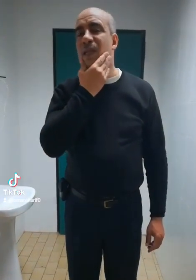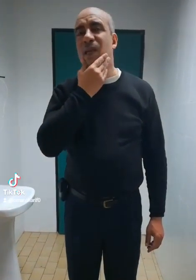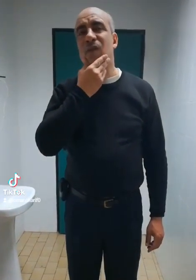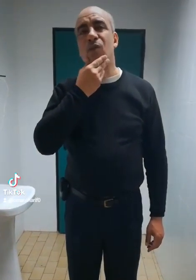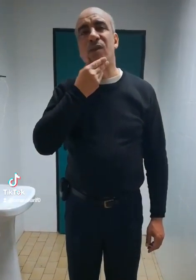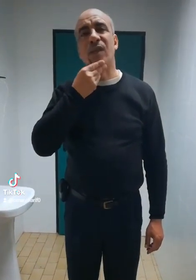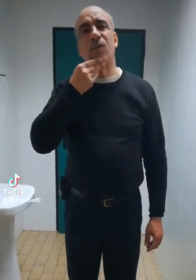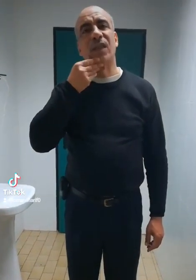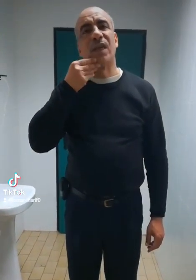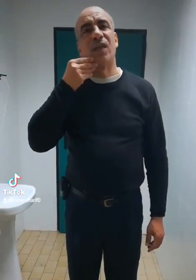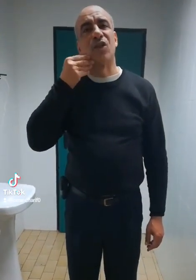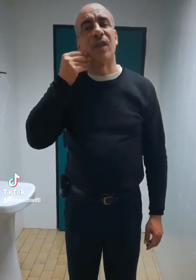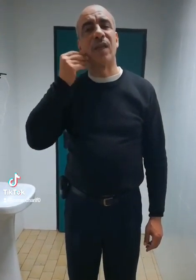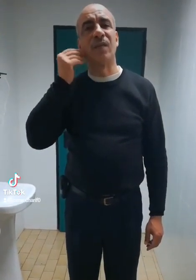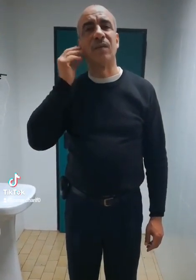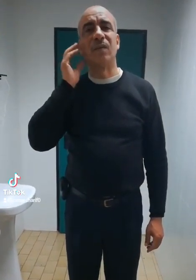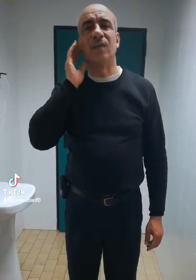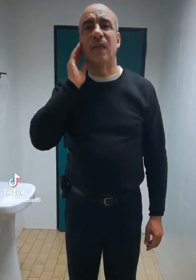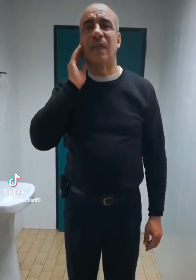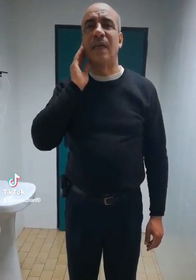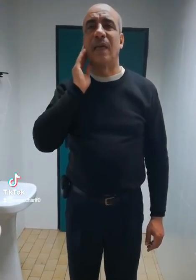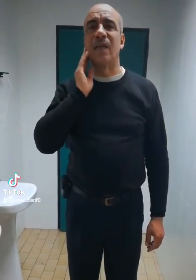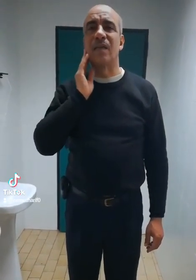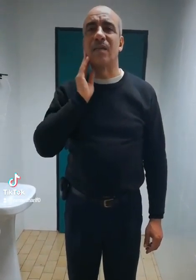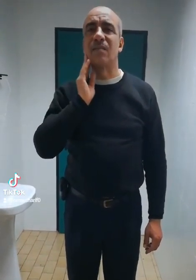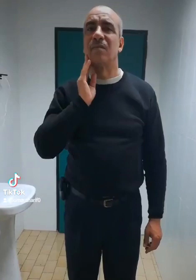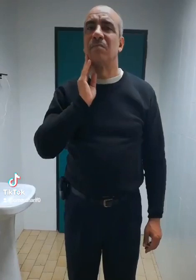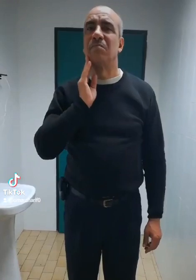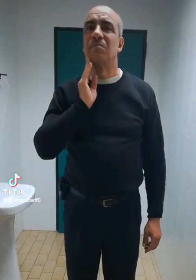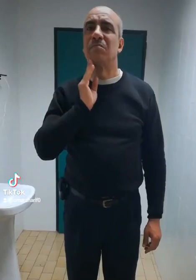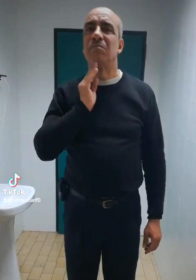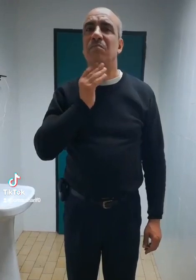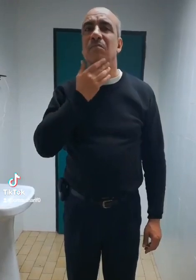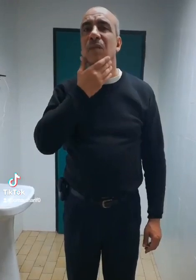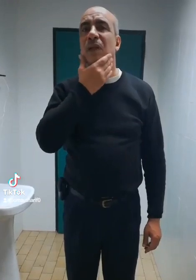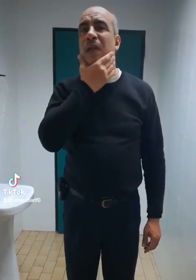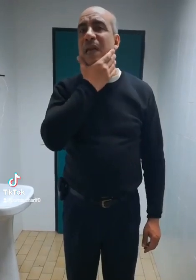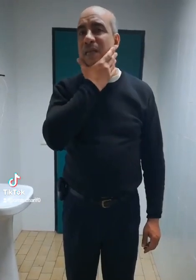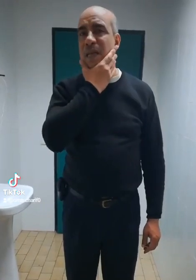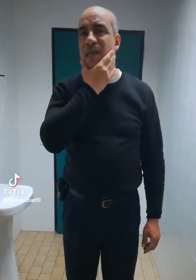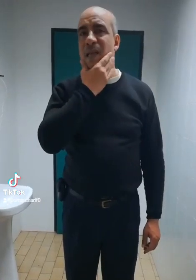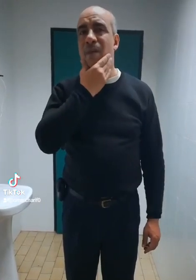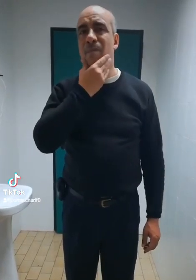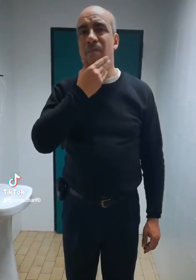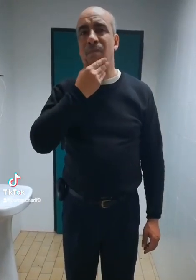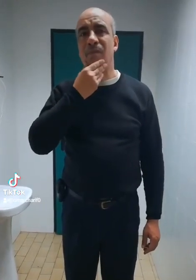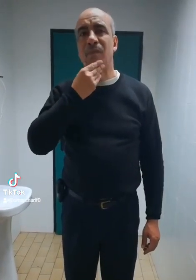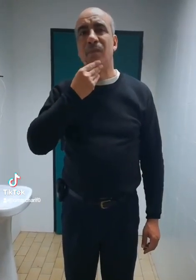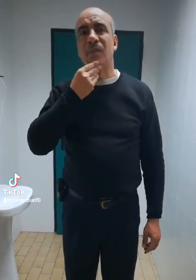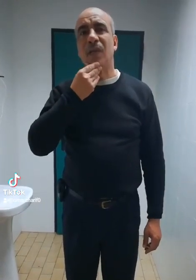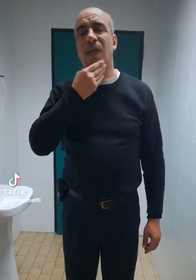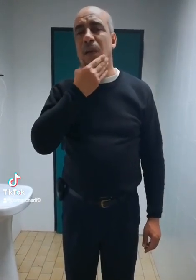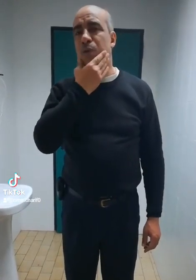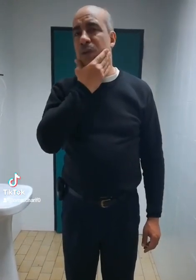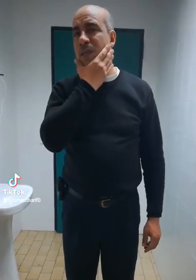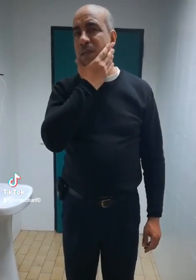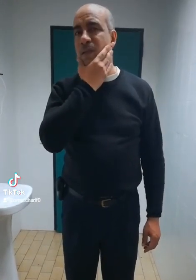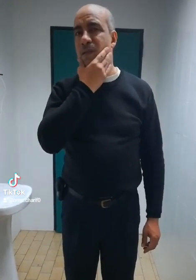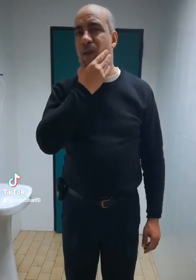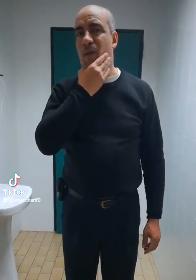services de sécurité algériens, la DRS, l'ex-SM et la police avec